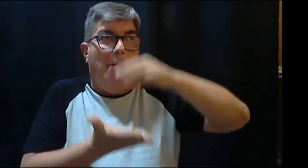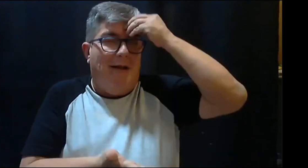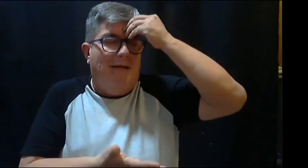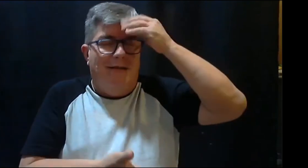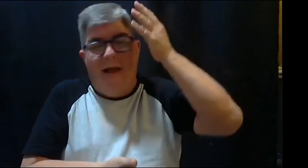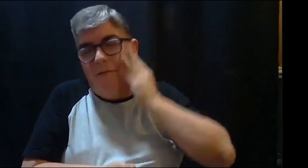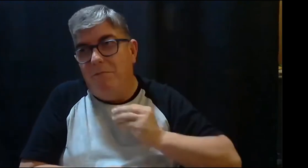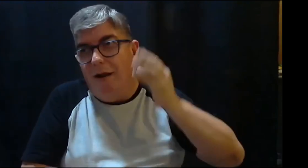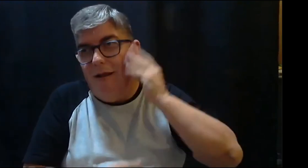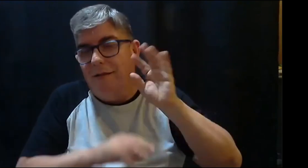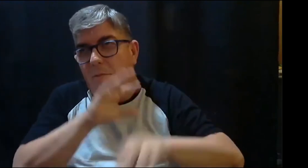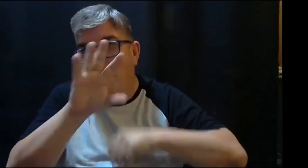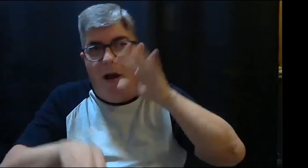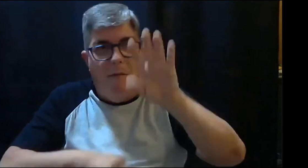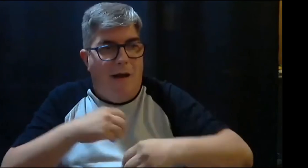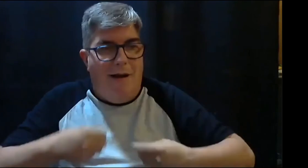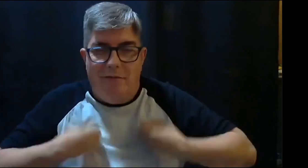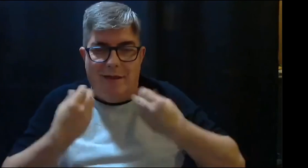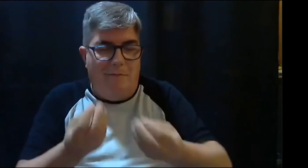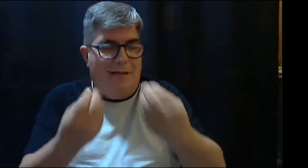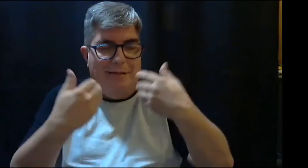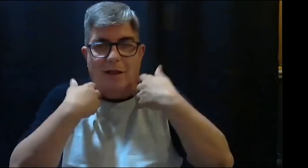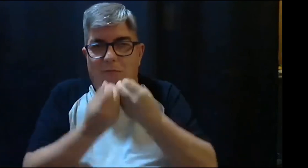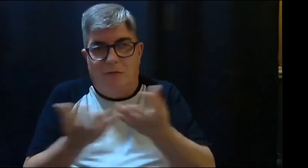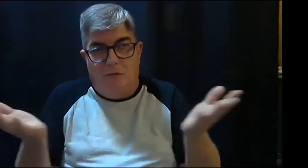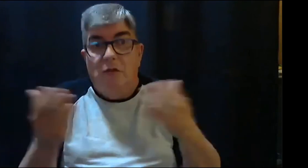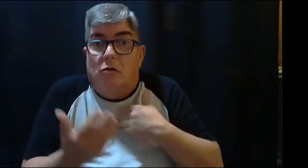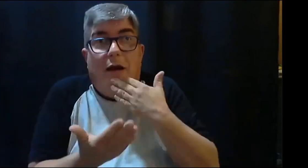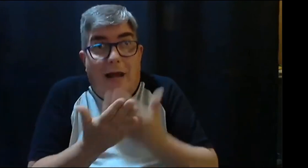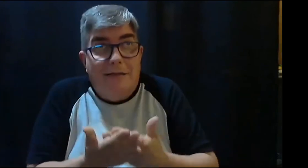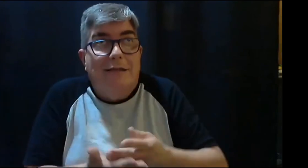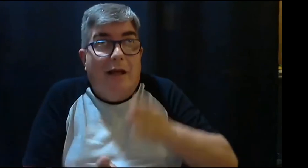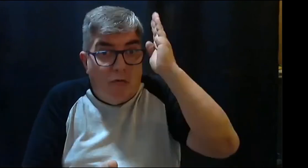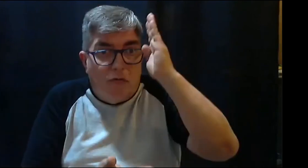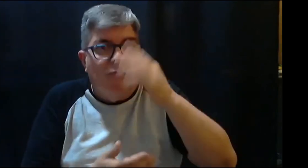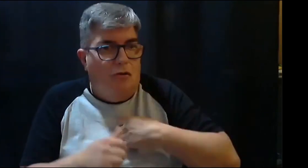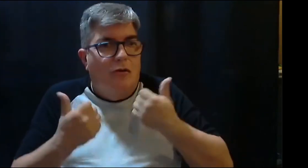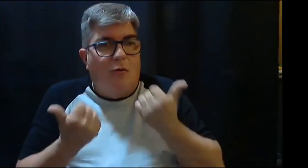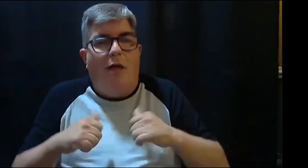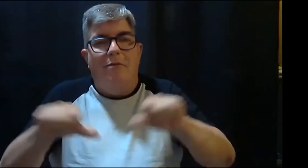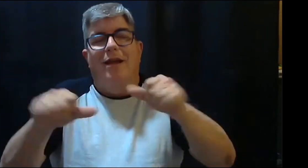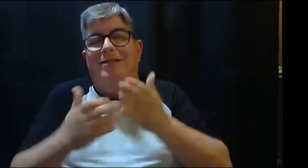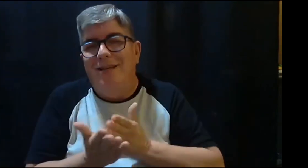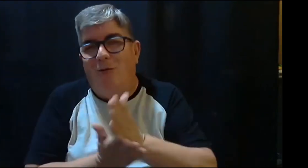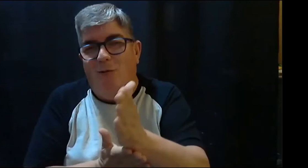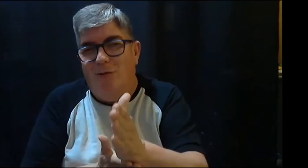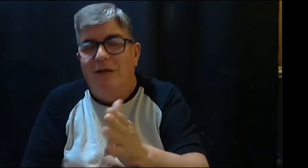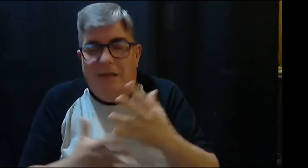es un proceso constante. Lo que ha ocurrido en el pasado y las experiencias nos permiten a nosotros reflexionar en lo que podemos seguir haciendo. Y